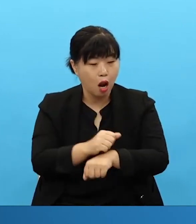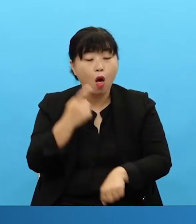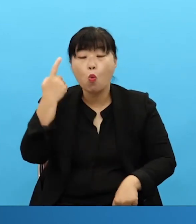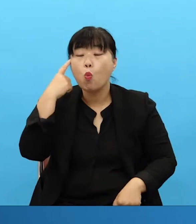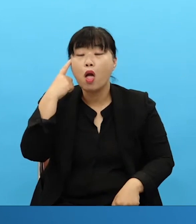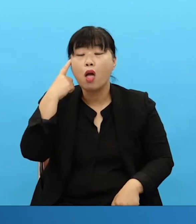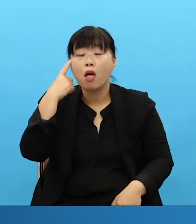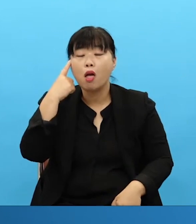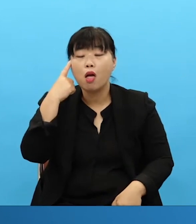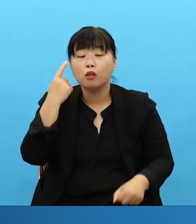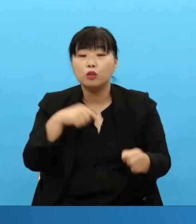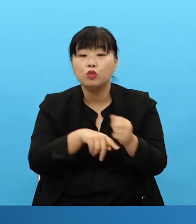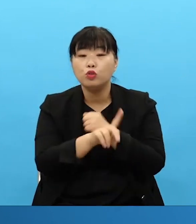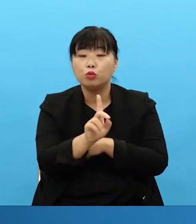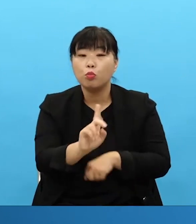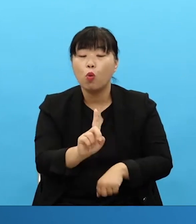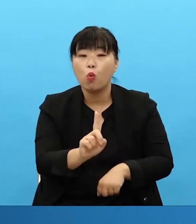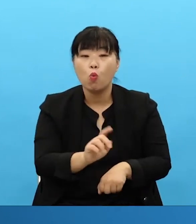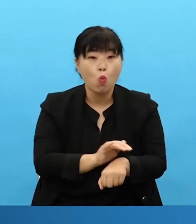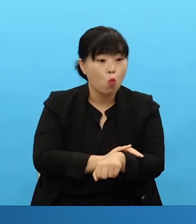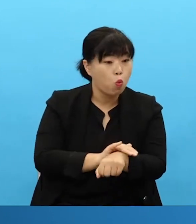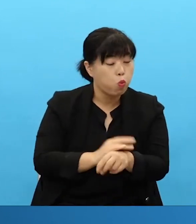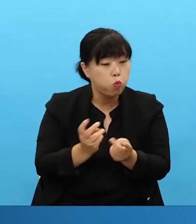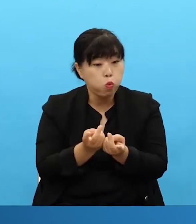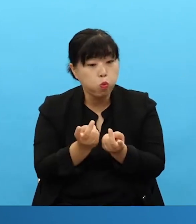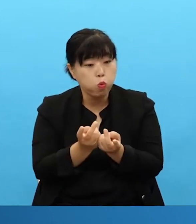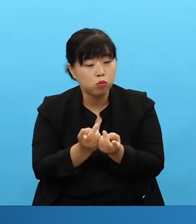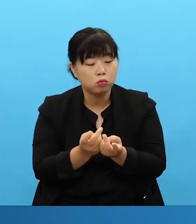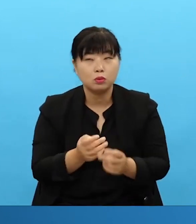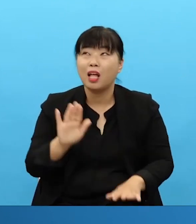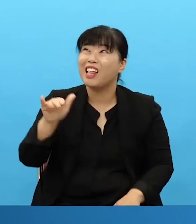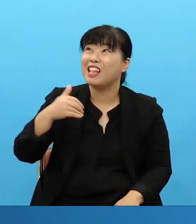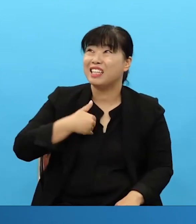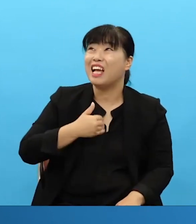And we asked how do you speak Korean so well. 나라에서 배웠대요. He said that he learned it back in his own home. 어떻게